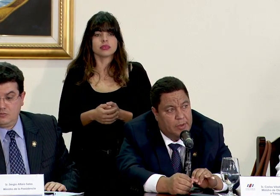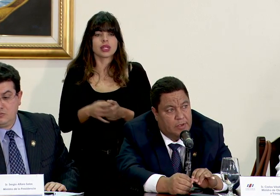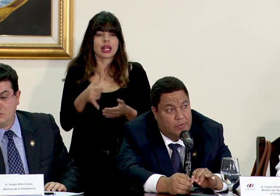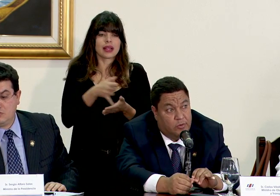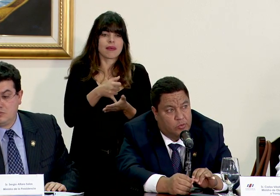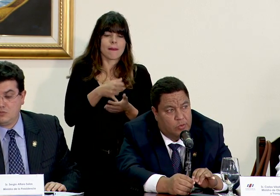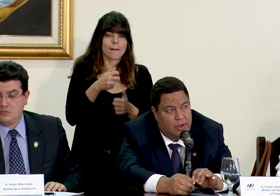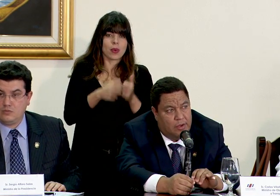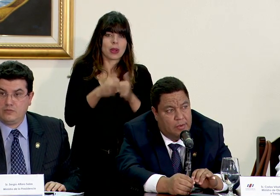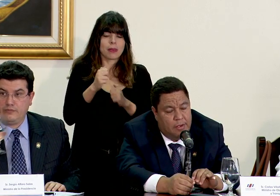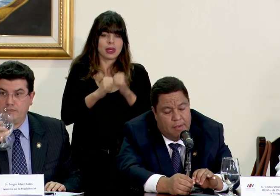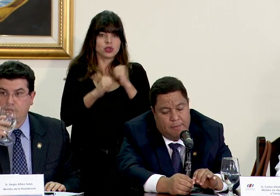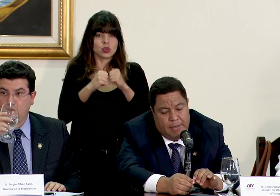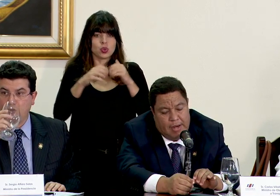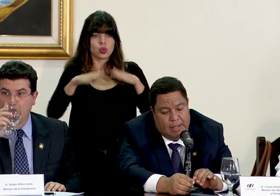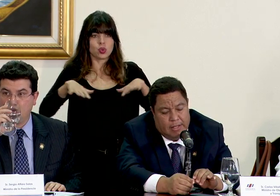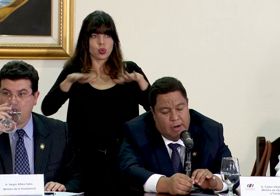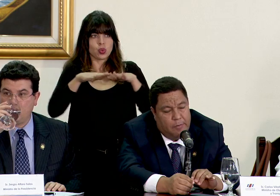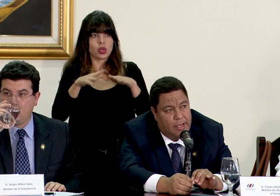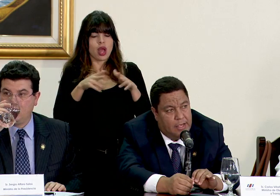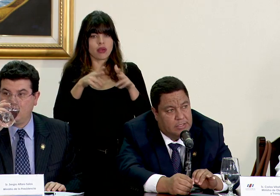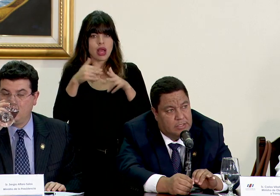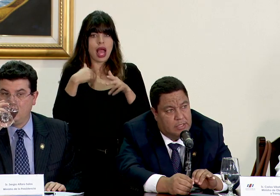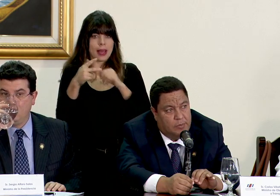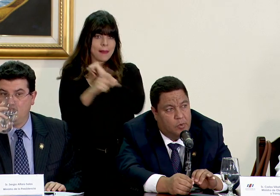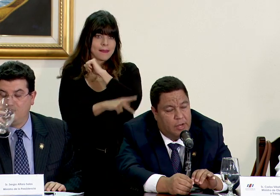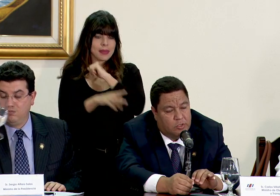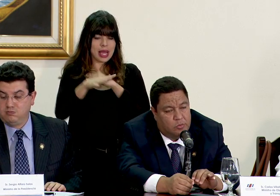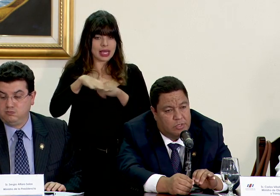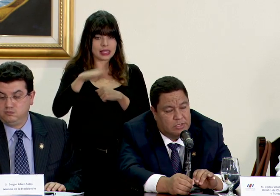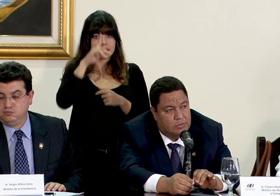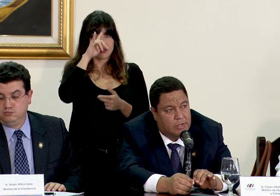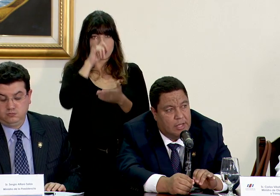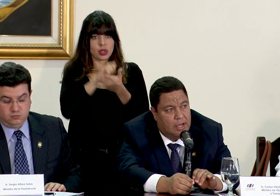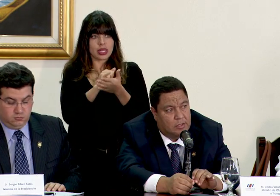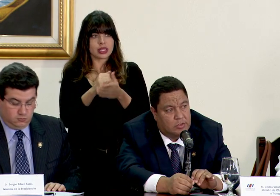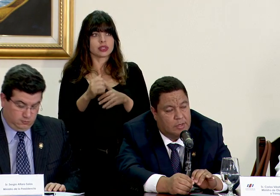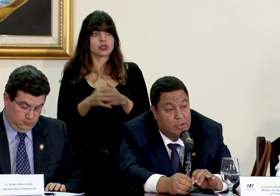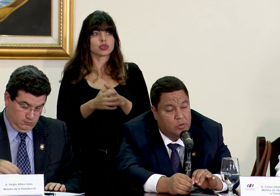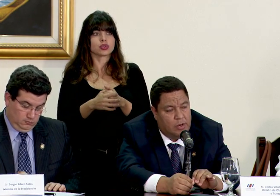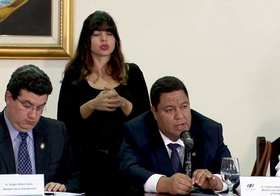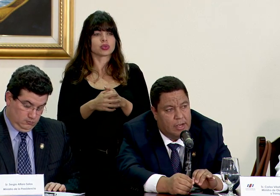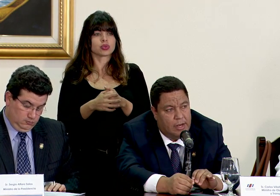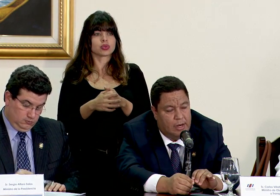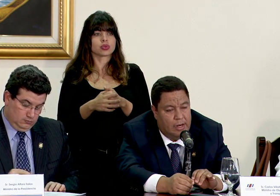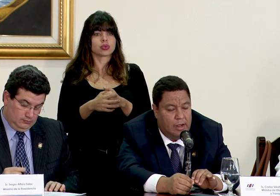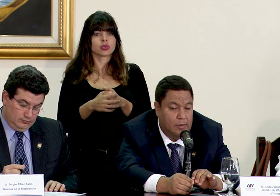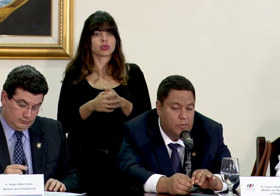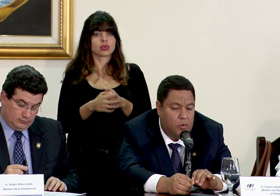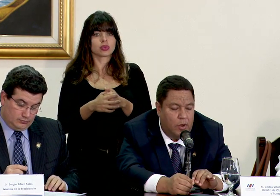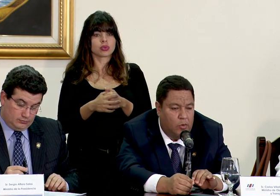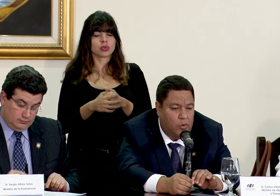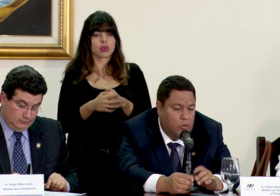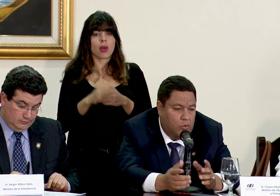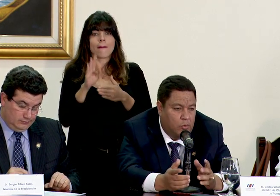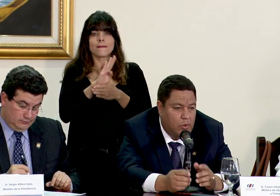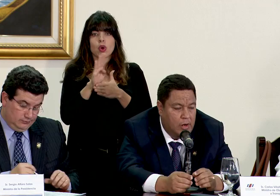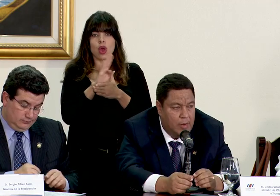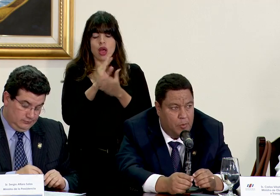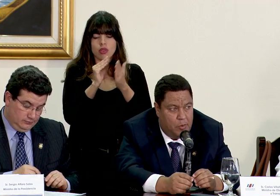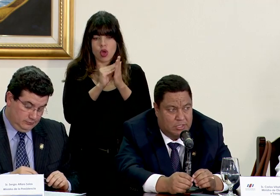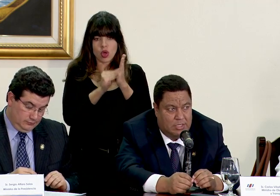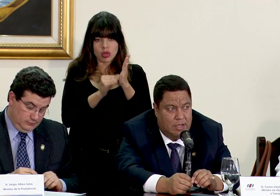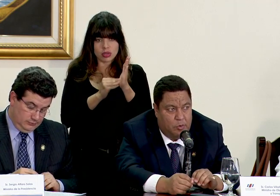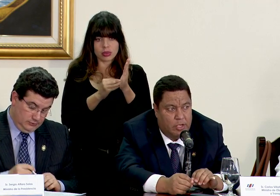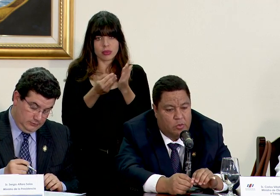o los problemas de infraestructura vial que tiene el país y por eso pues mandar se mandó el borrador o